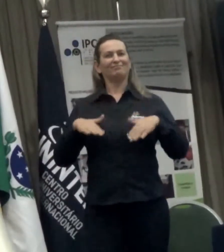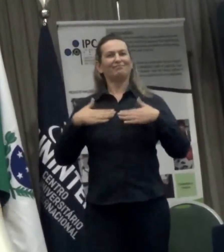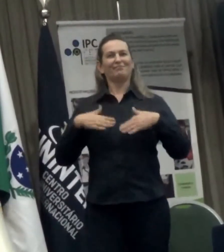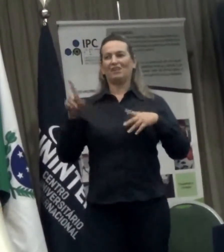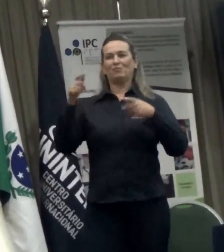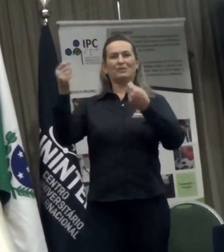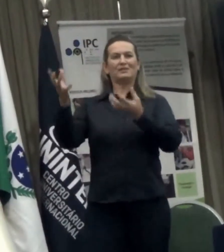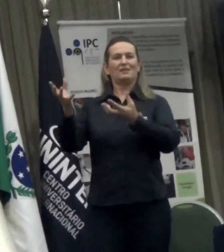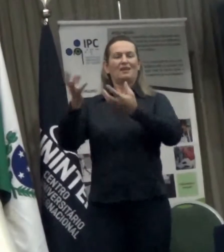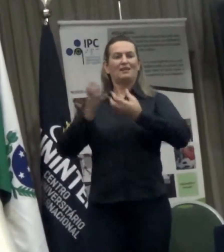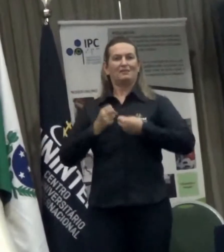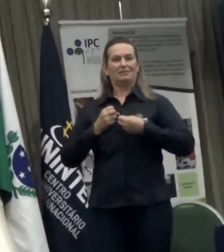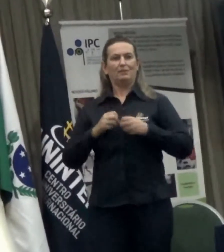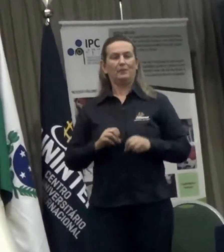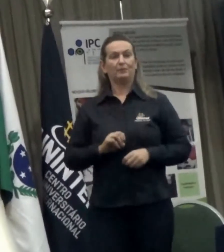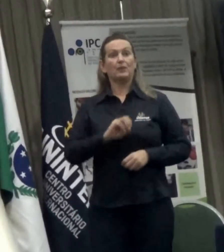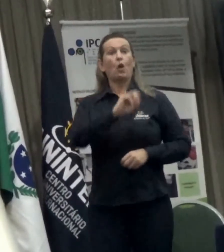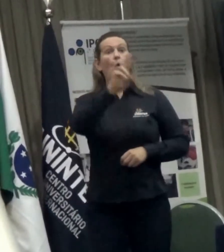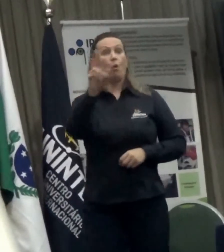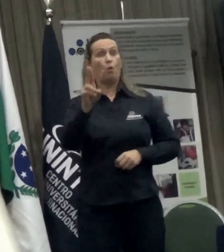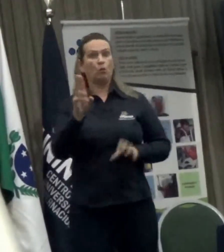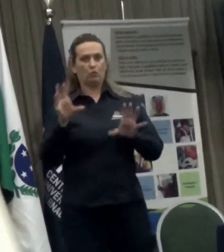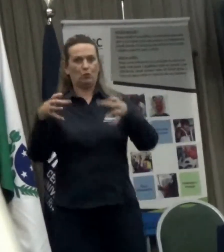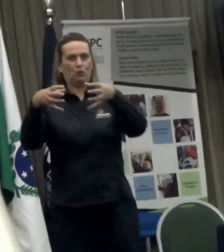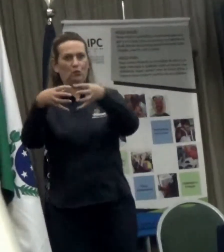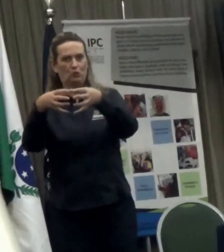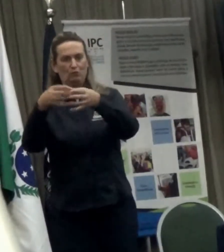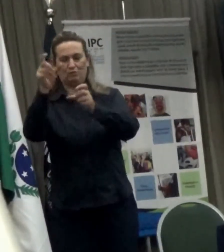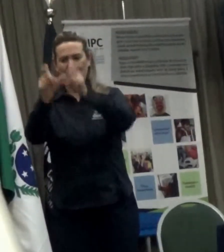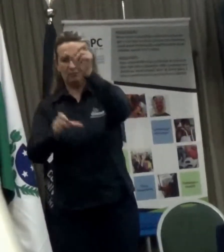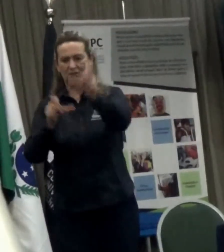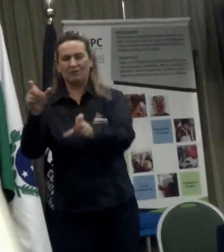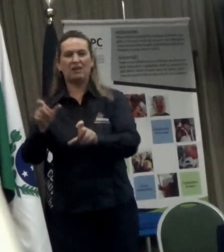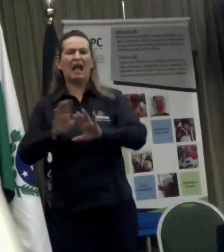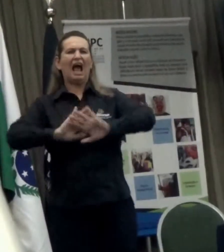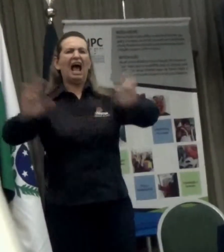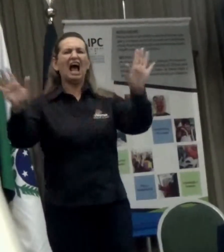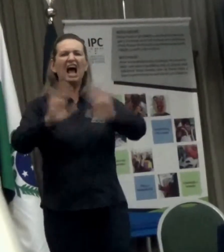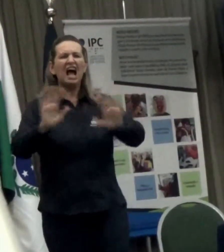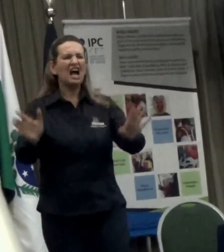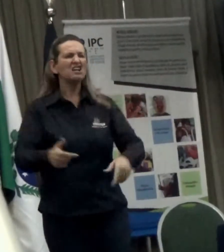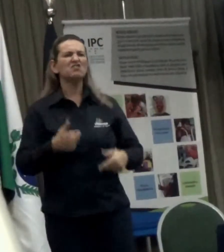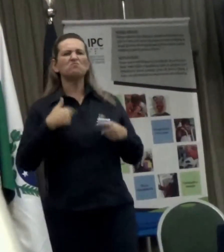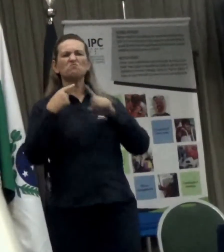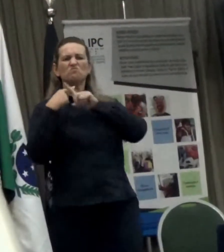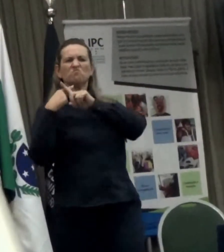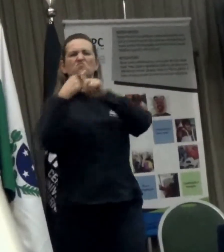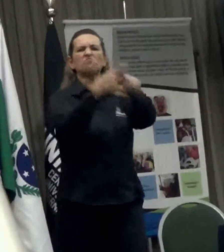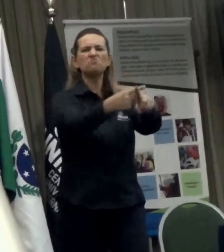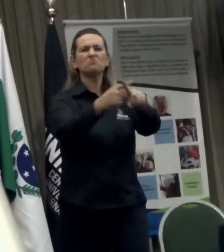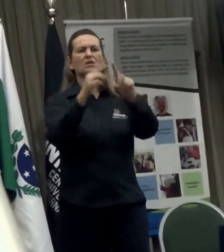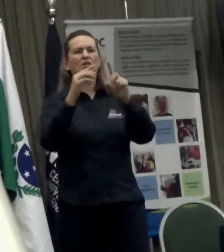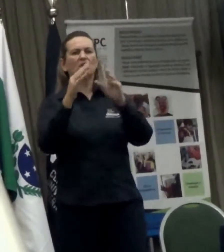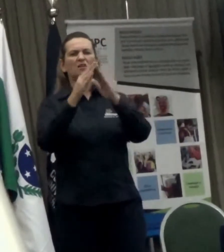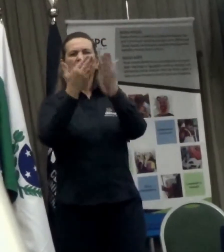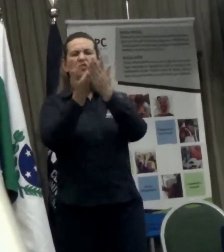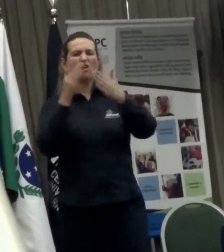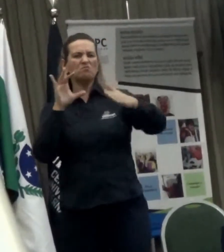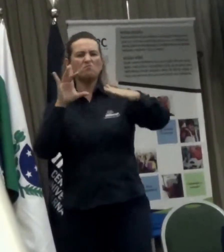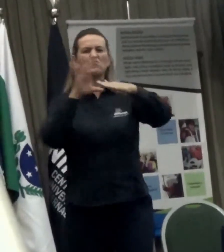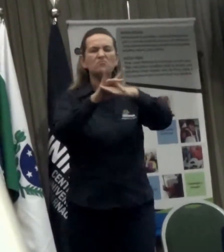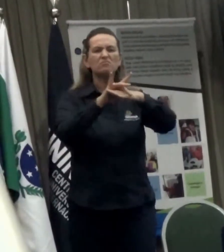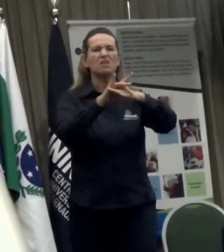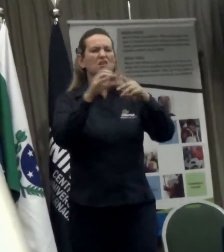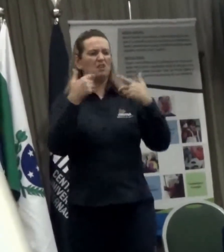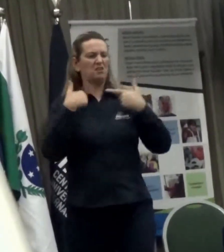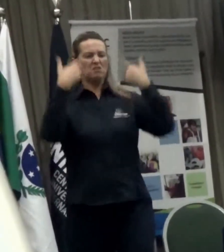Também há aqueles que falam, não quero mais escolas especiais porque elas são guetos que têm que ser eliminadas. Isso também está errado. Porque, historicamente, as escolas